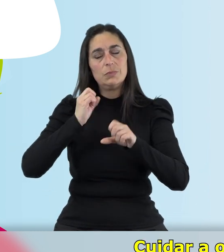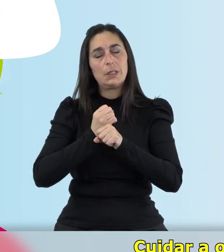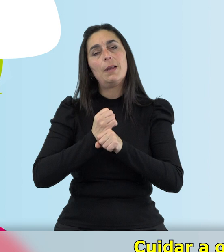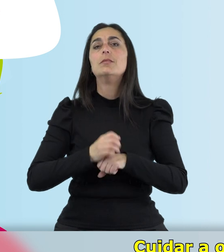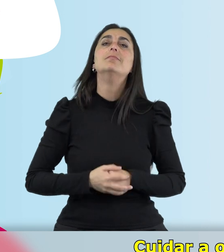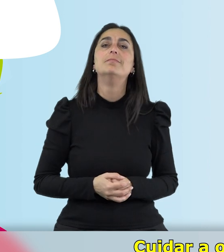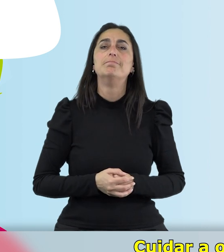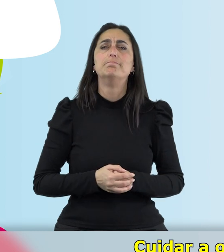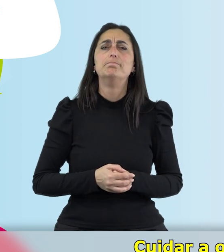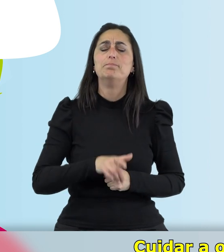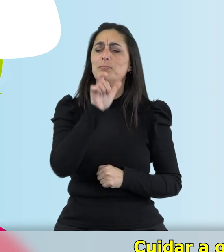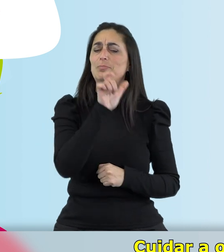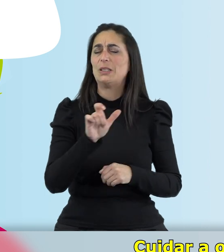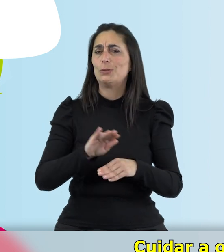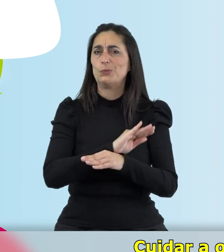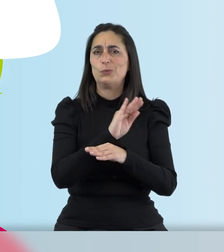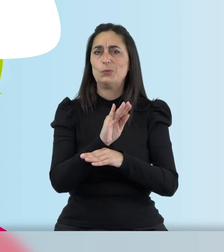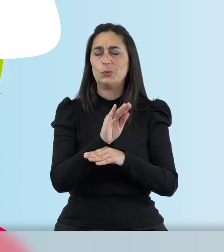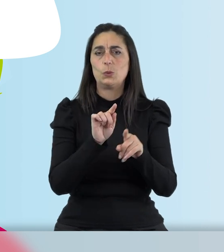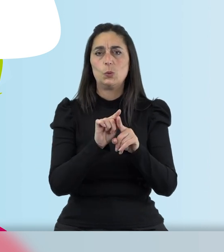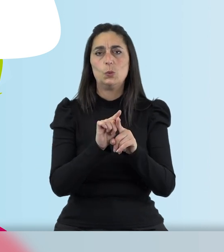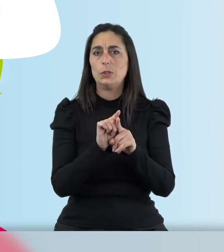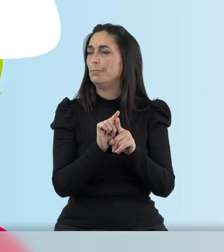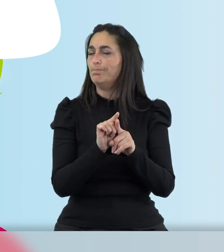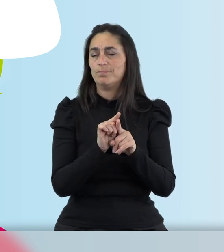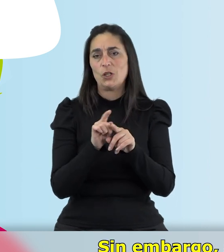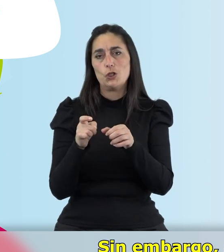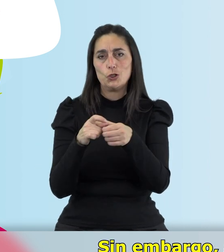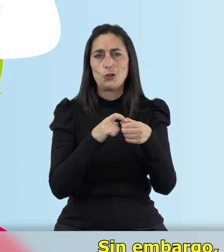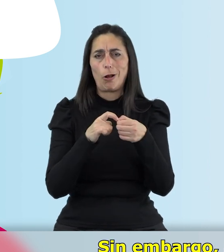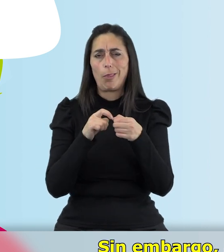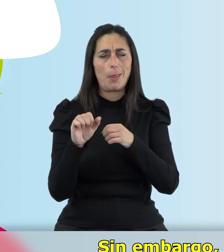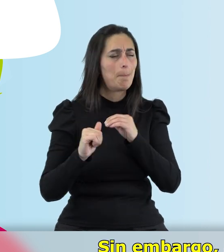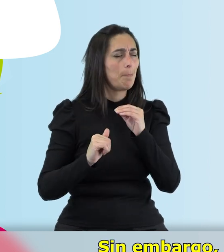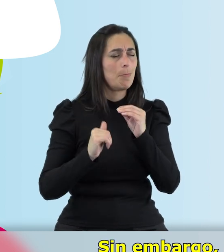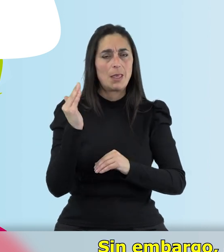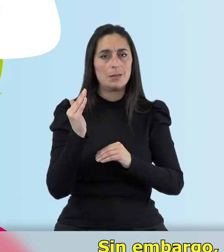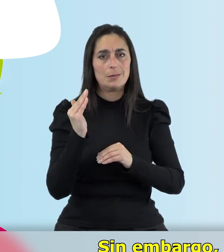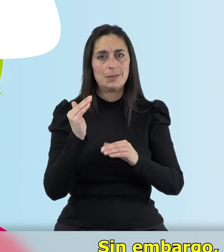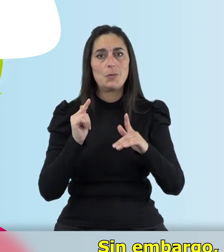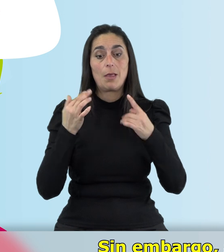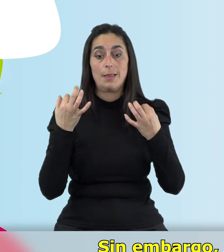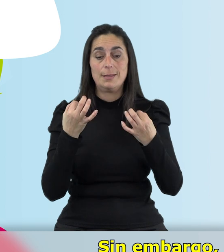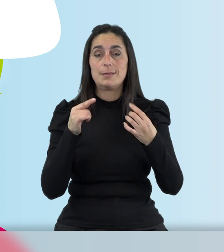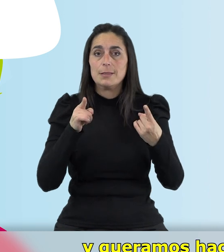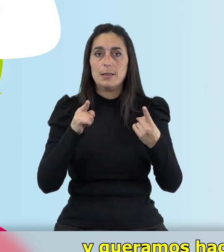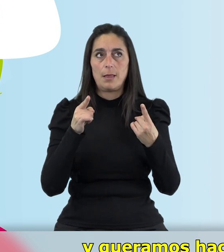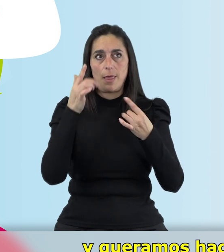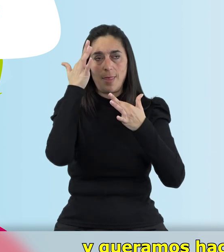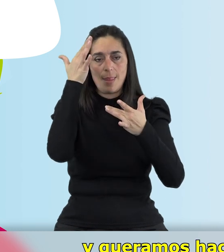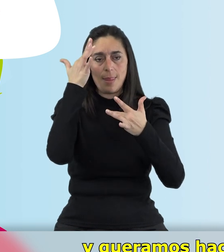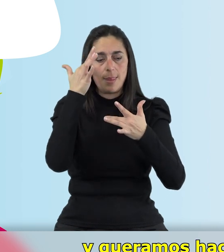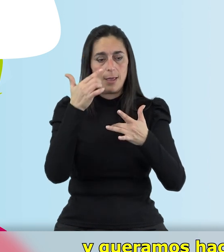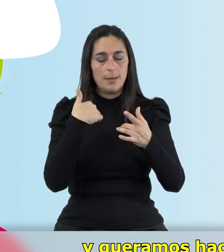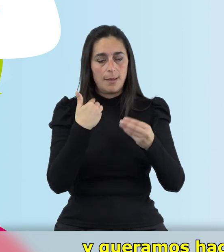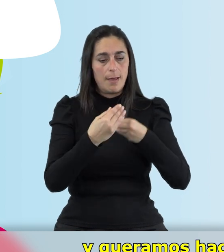Cuidar a otros es una de las mayores expresiones de la solidaridad. Sin embargo, a veces, aunque deseemos hacerlo y